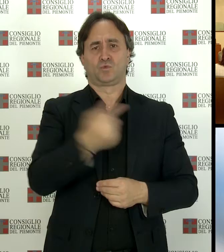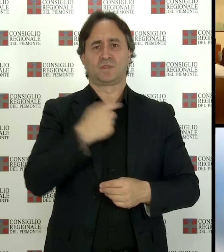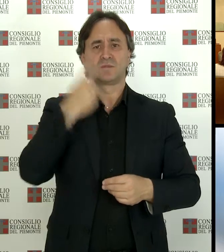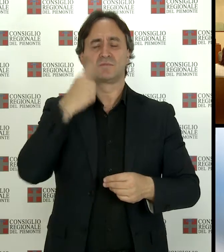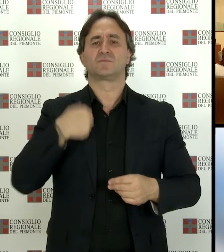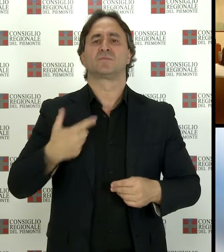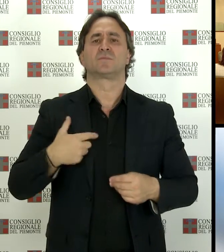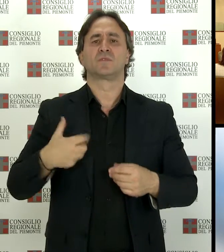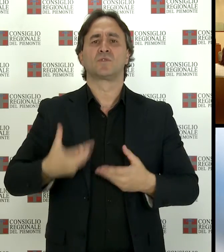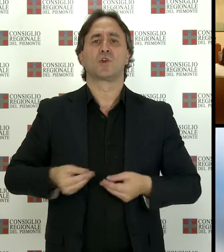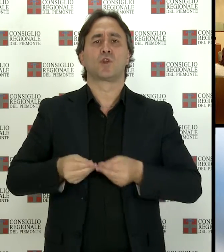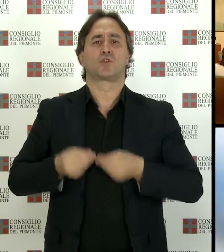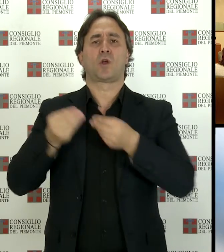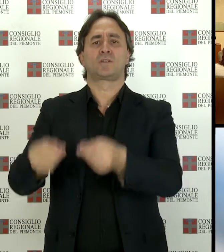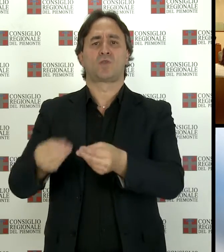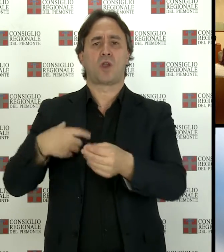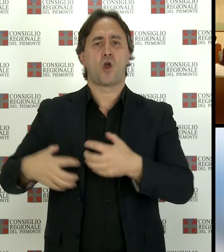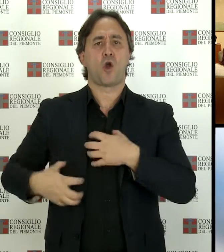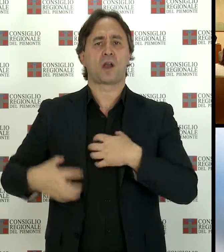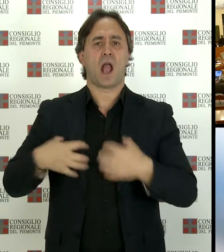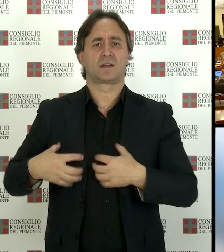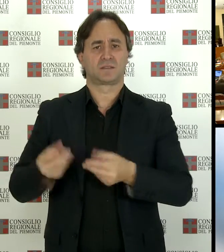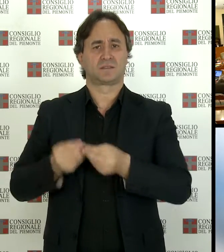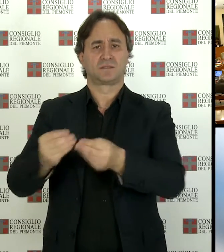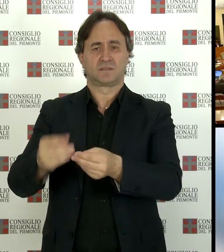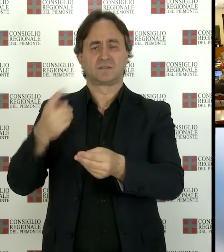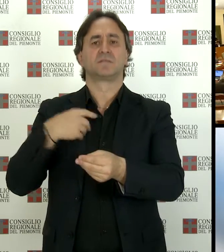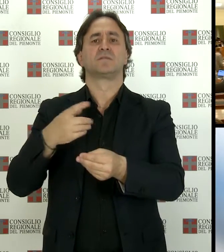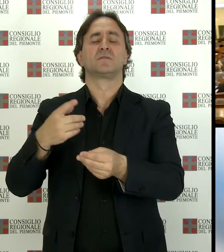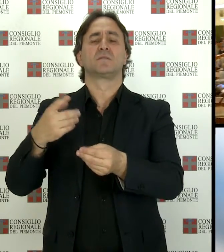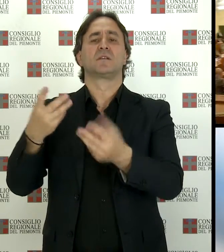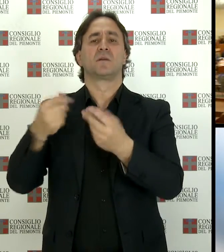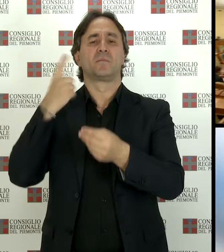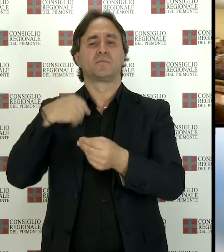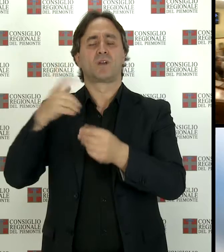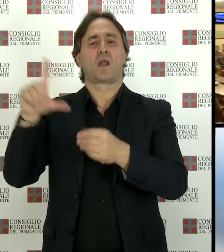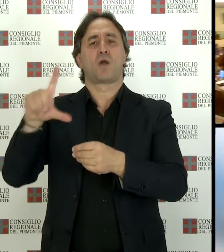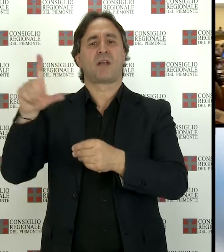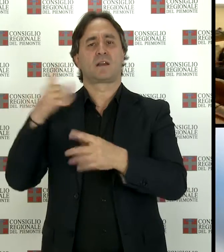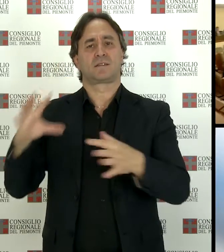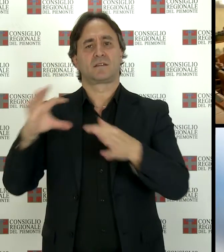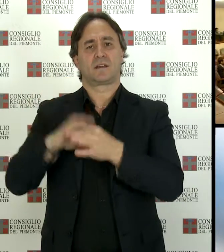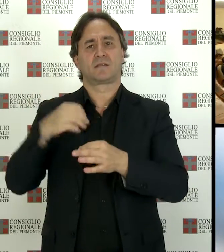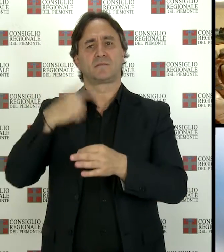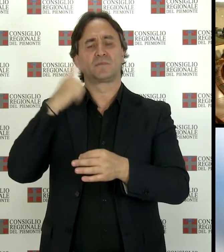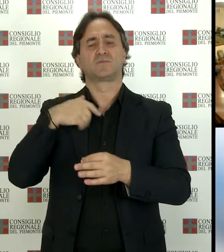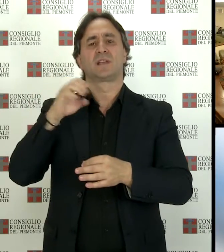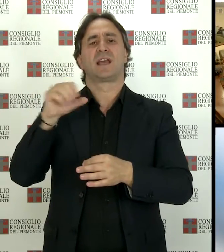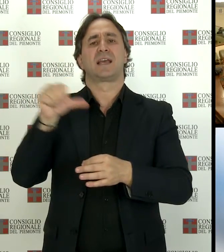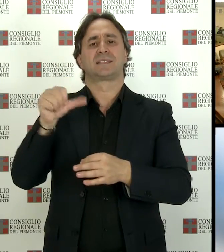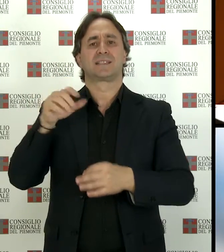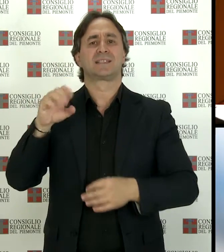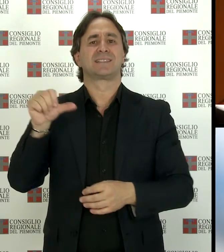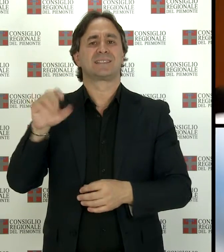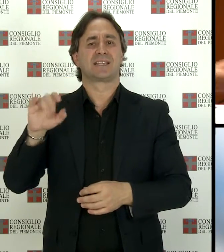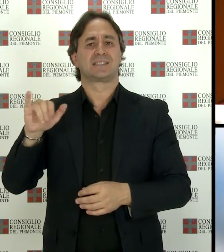Organi e Trapianti Onlus e lo schema di intesa con la Regione Lombardia sull'Associazione Irrigazione S-Sesia, Consorzio